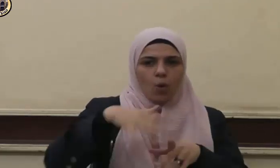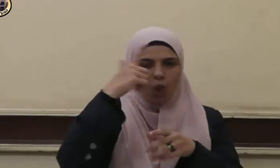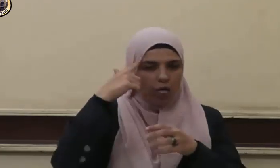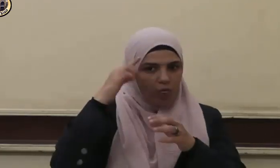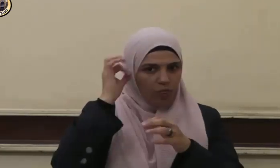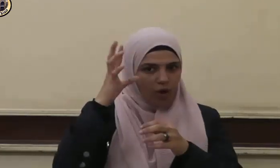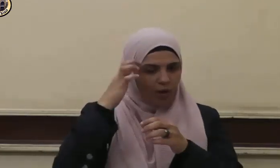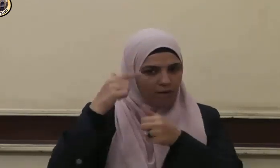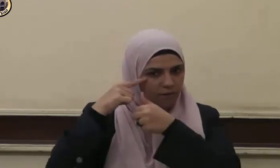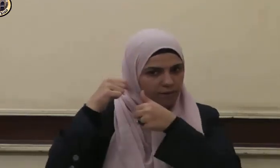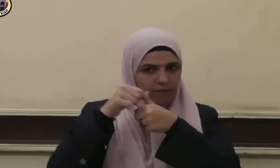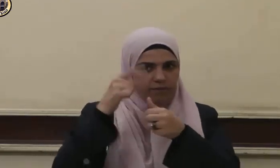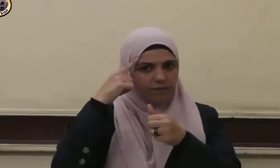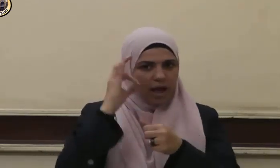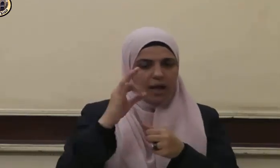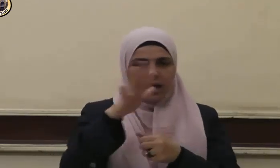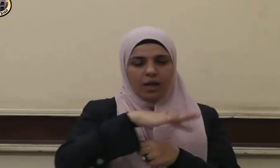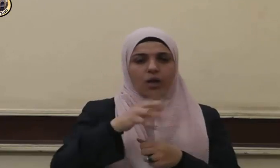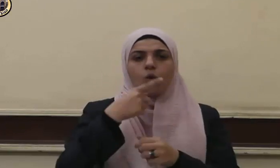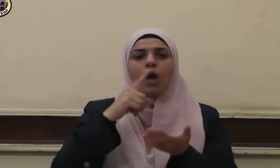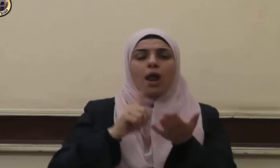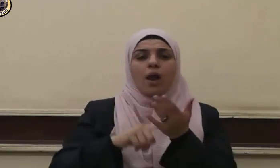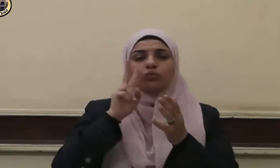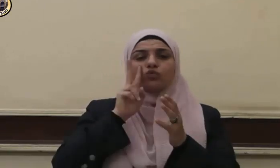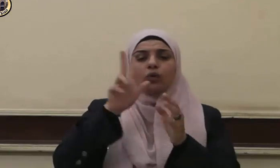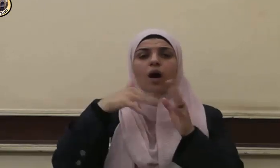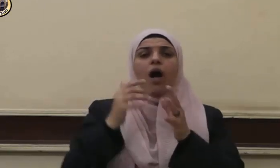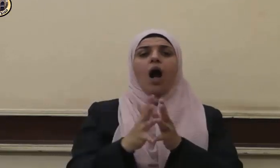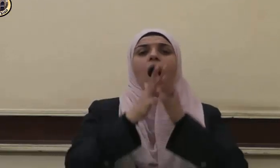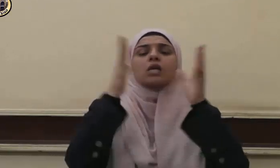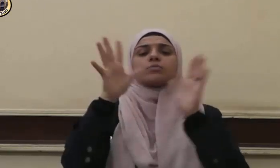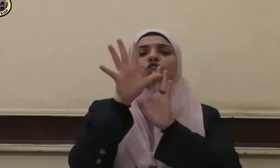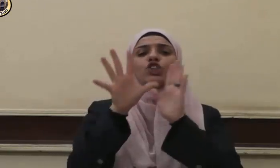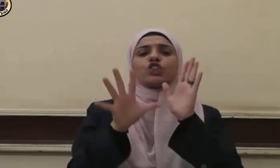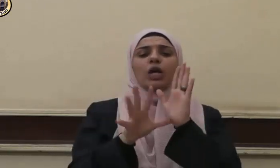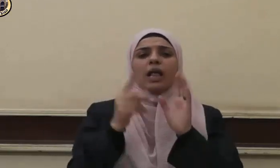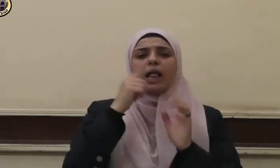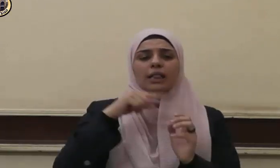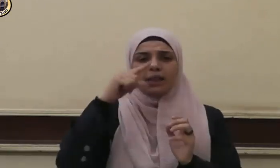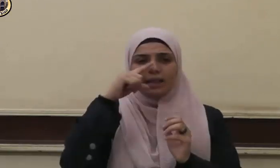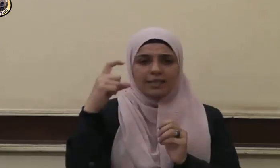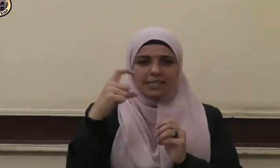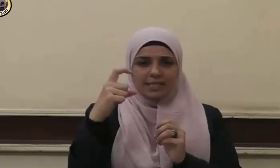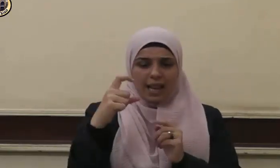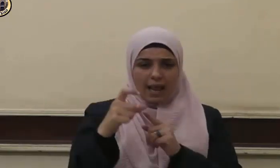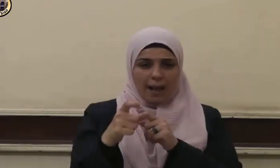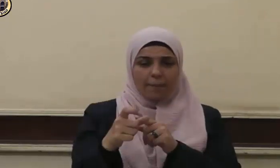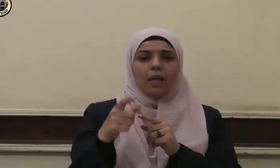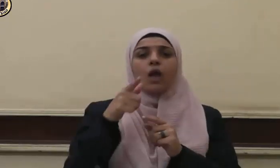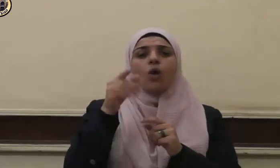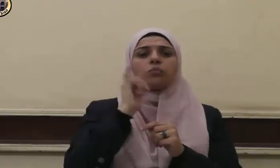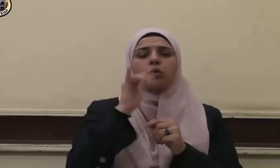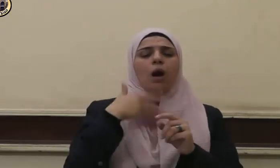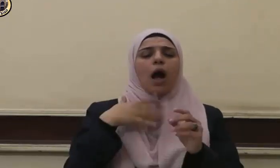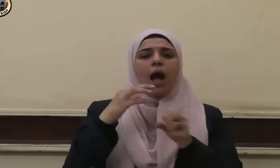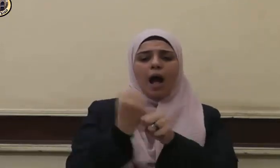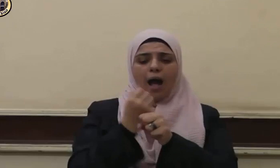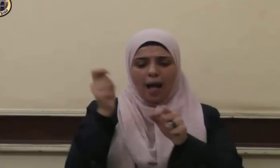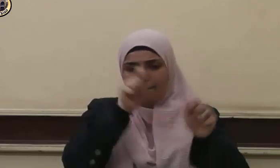تذكرون وإن من مظاهر عظمة الشريعة الإسلامية أنها وضعت